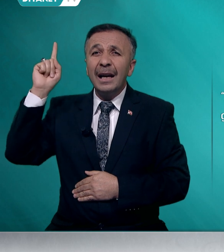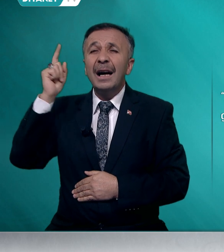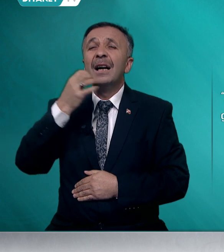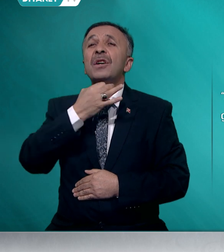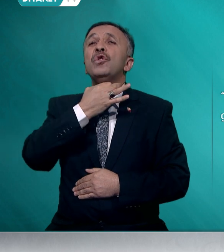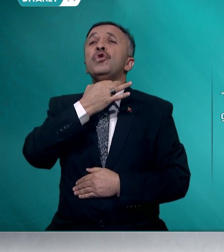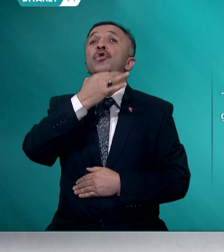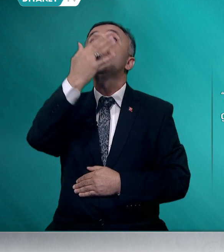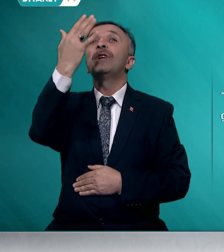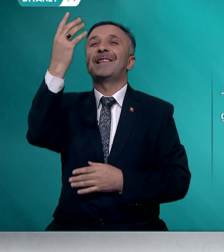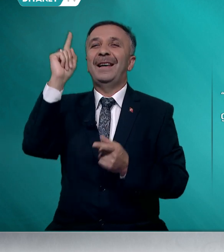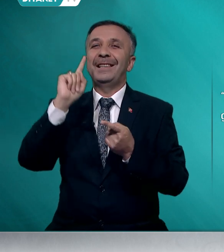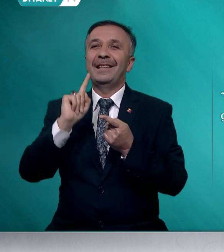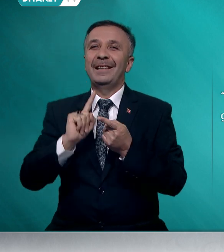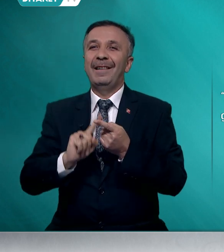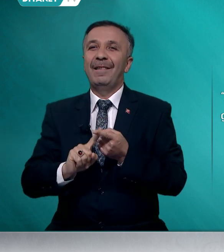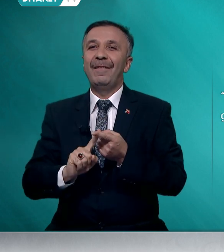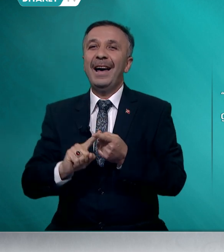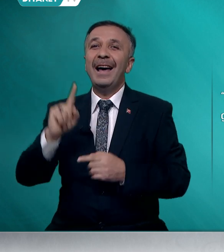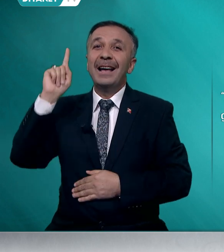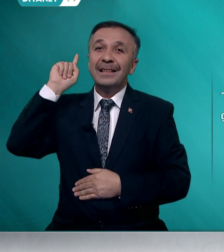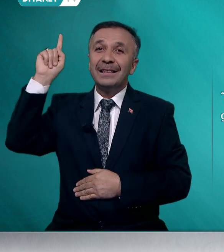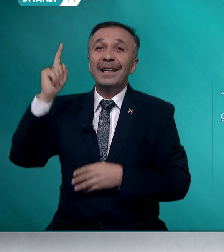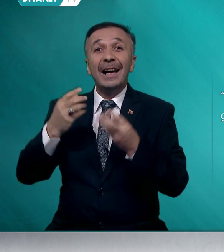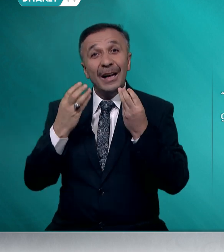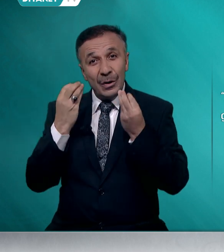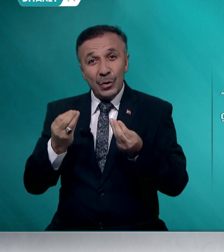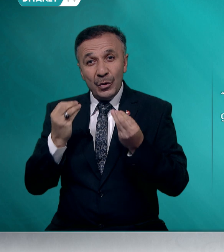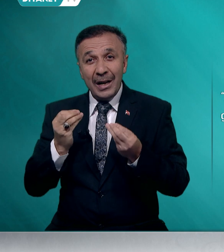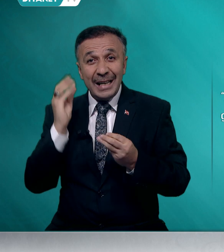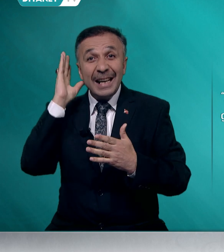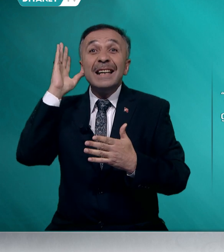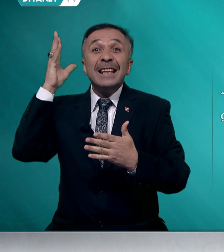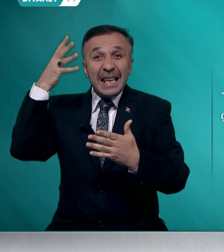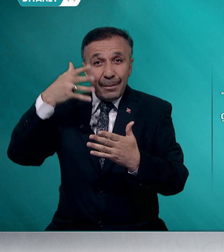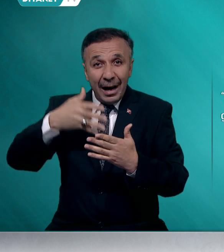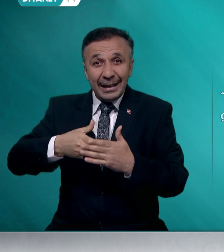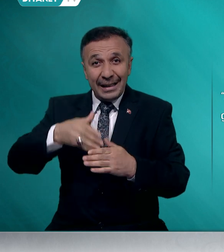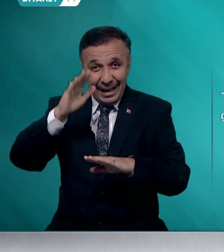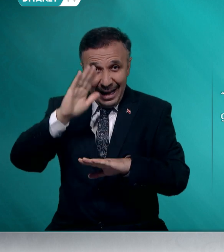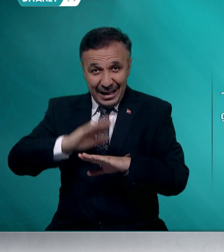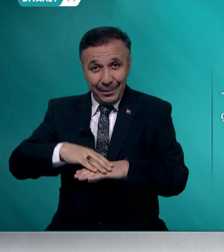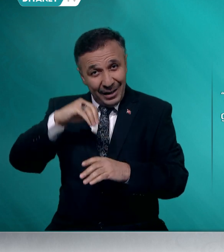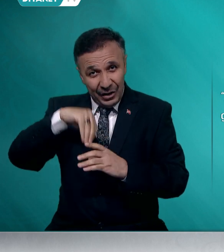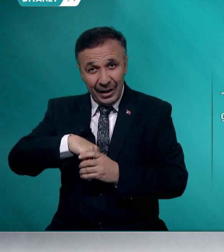şükretmek ve sana güzelce ibadet etmek için